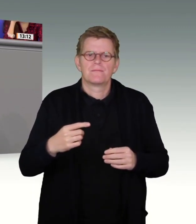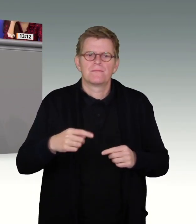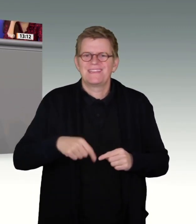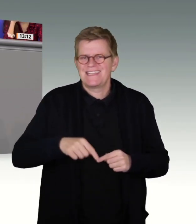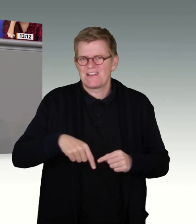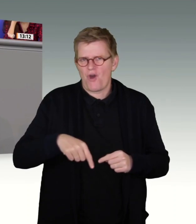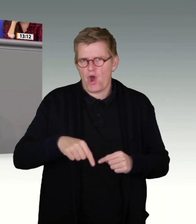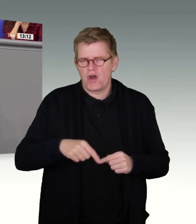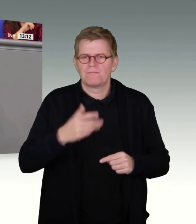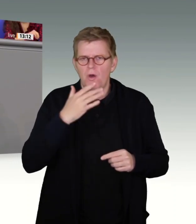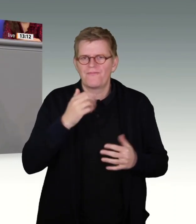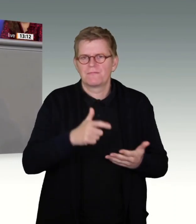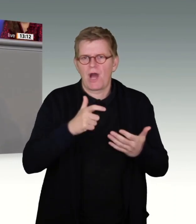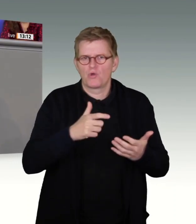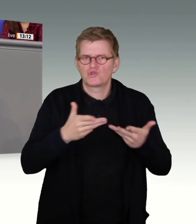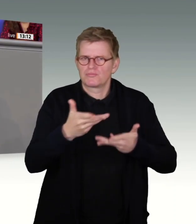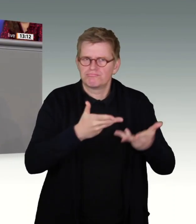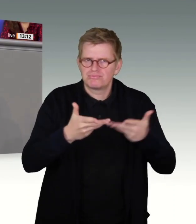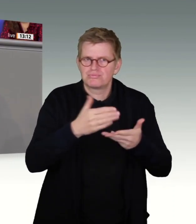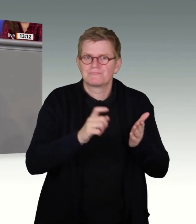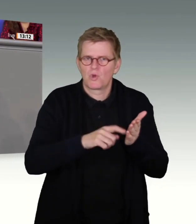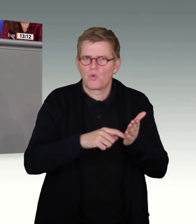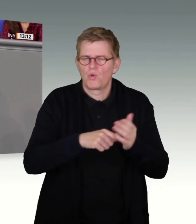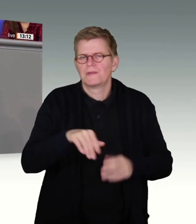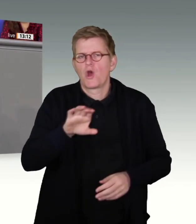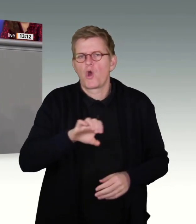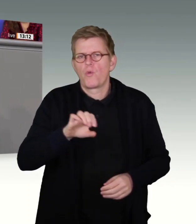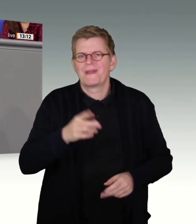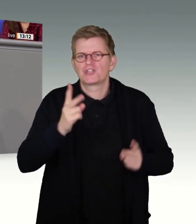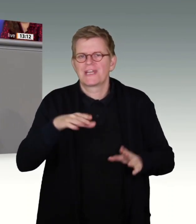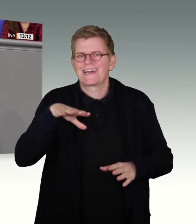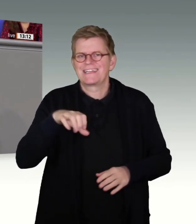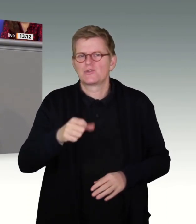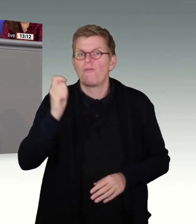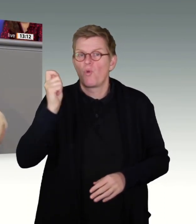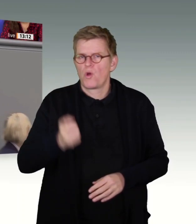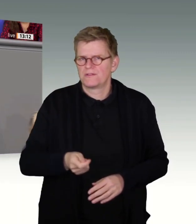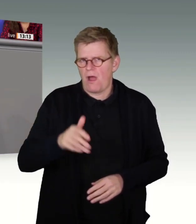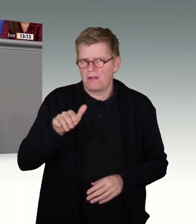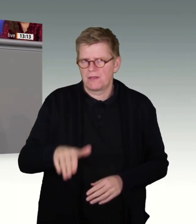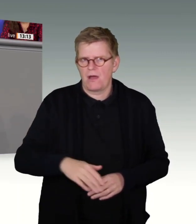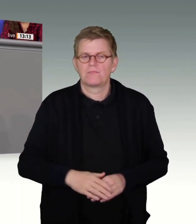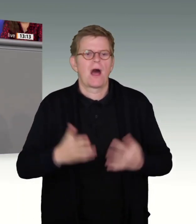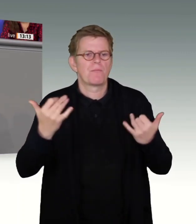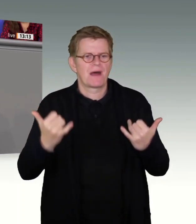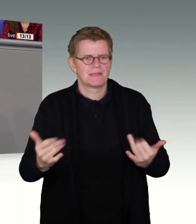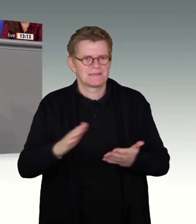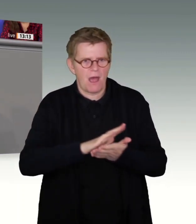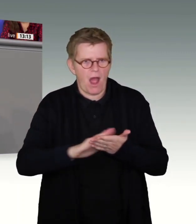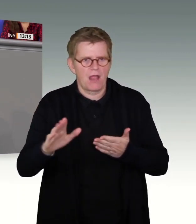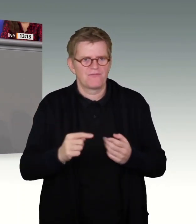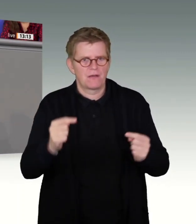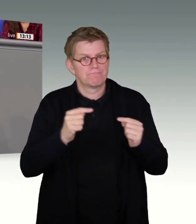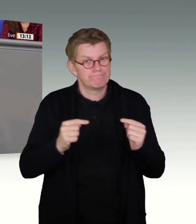weil wir das Urteil des Europäischen Gerichtshofs haben. Aber der Anlass ist ja nicht, dass wir hier mal eine muntere Selbstbefassung machen.